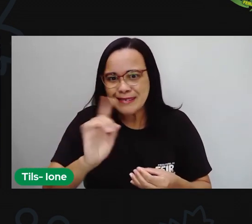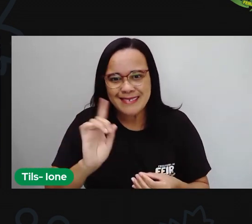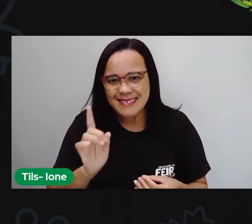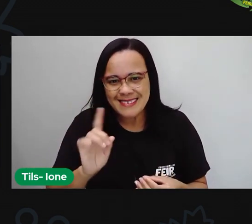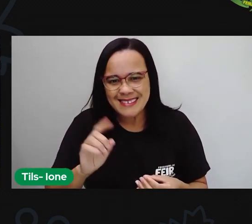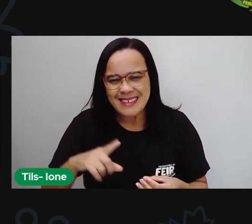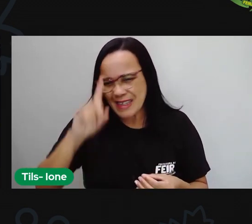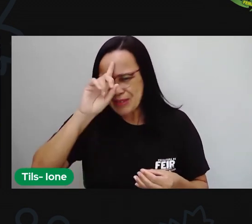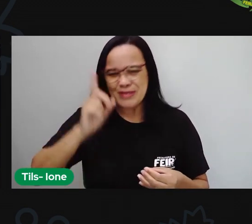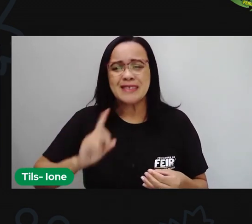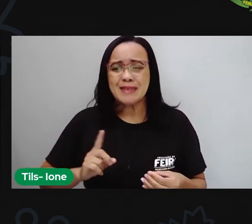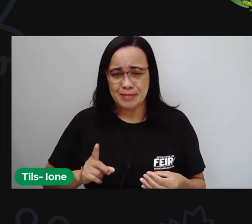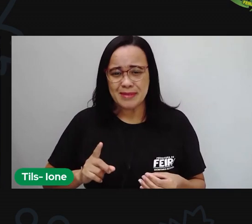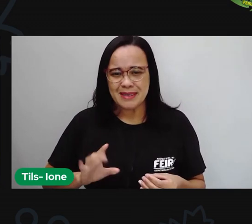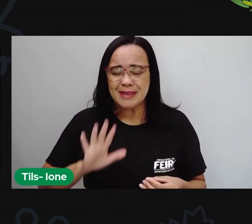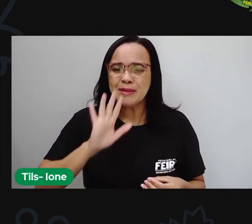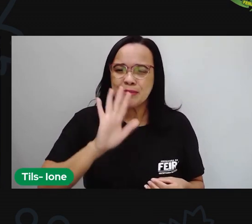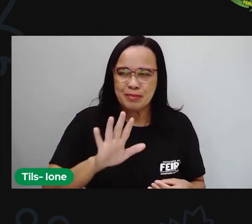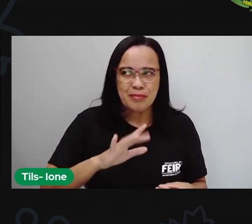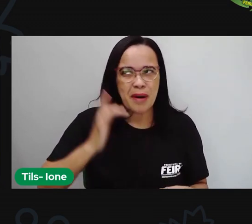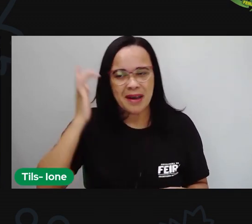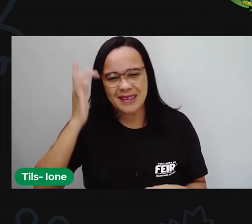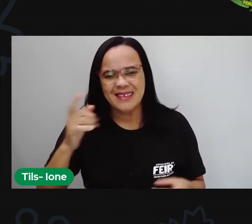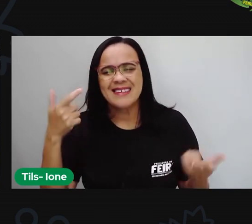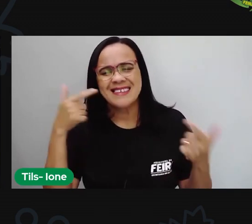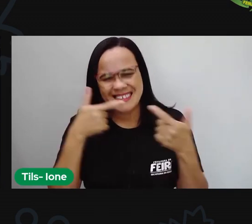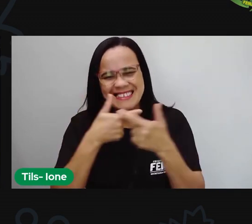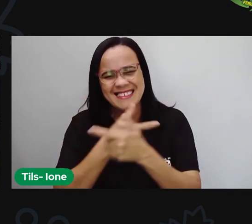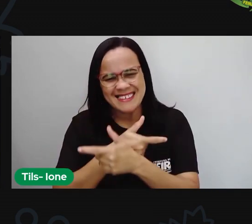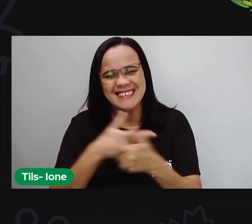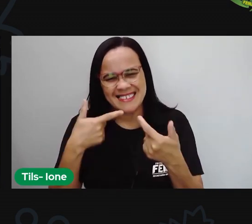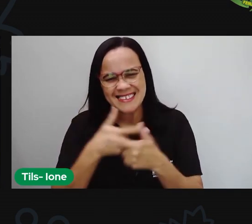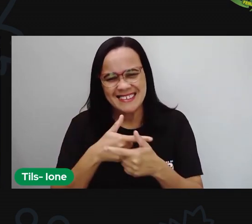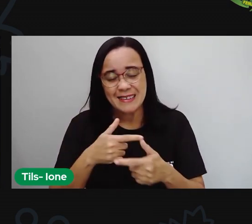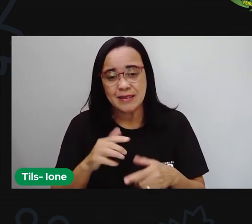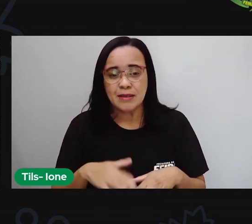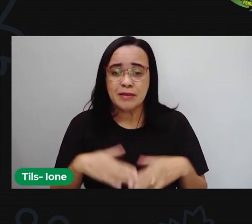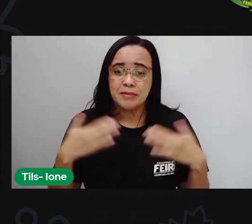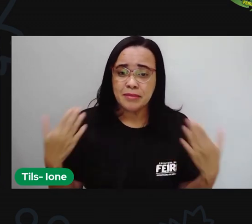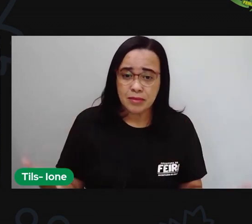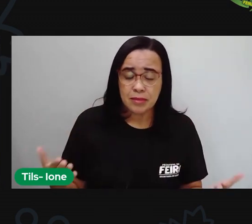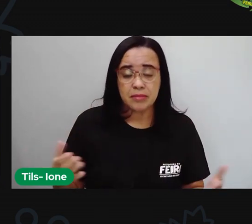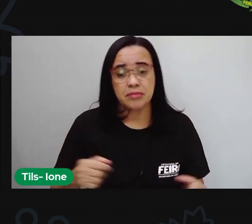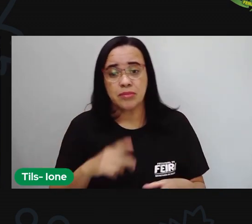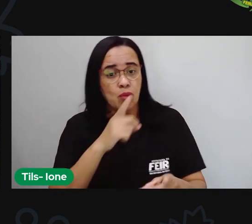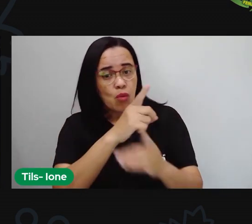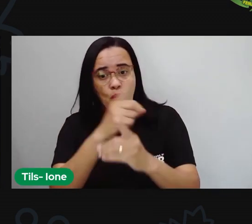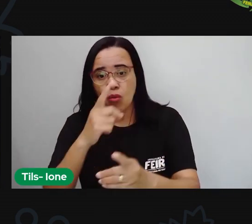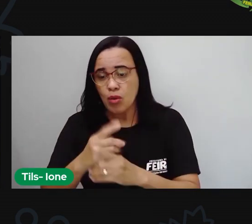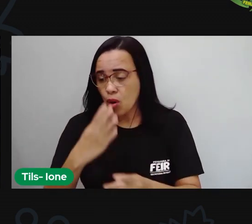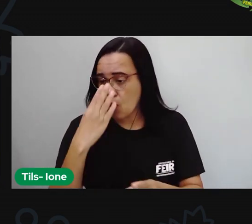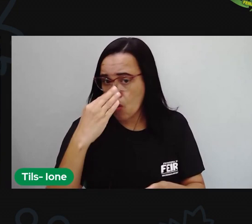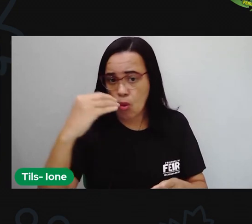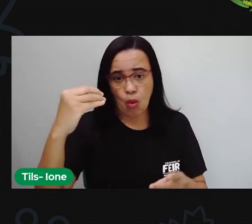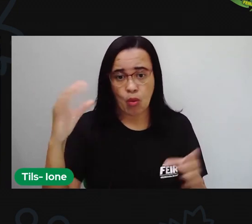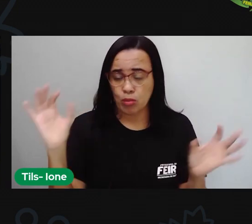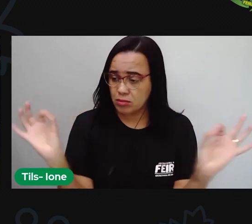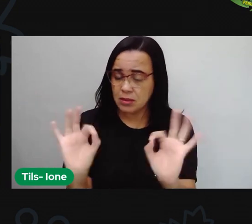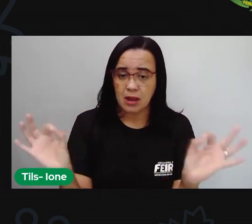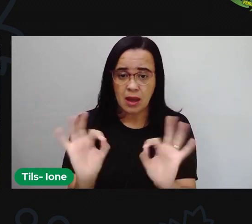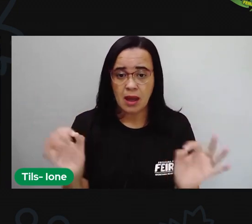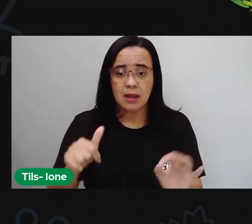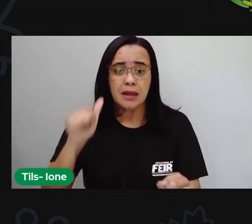mas achava muito engraçado. Enquanto não encontrava nenhum lobo, Mariana